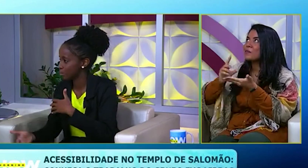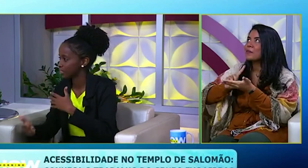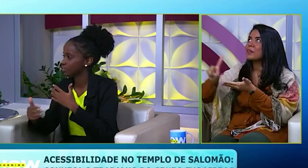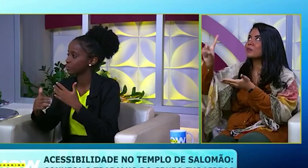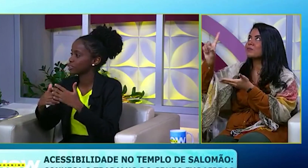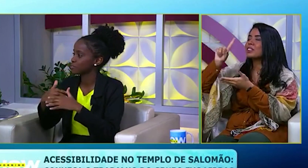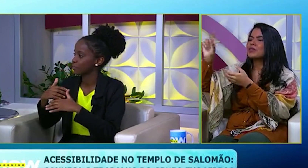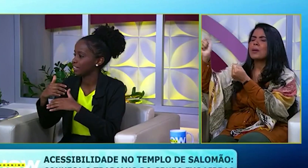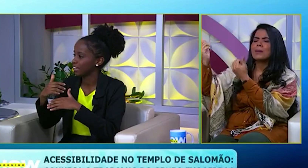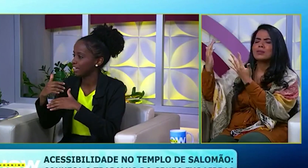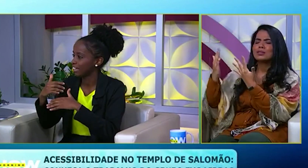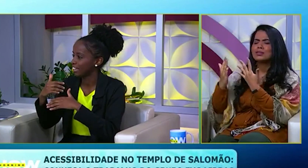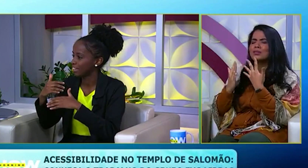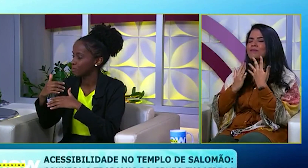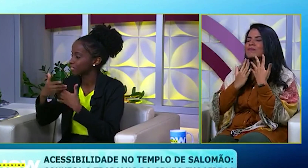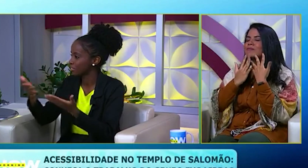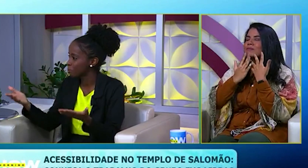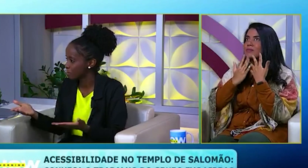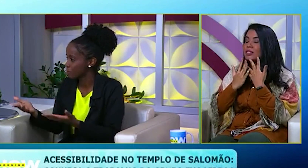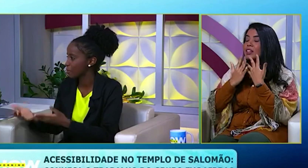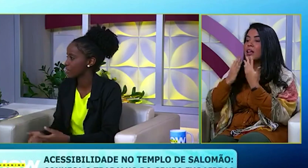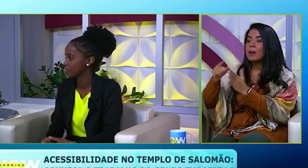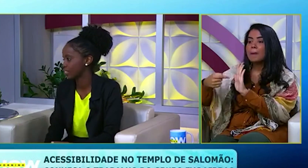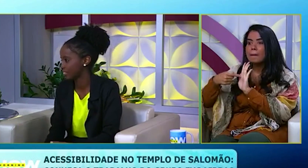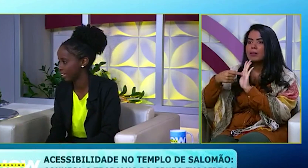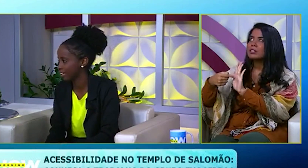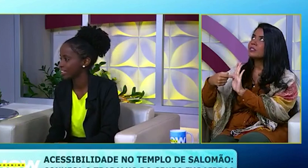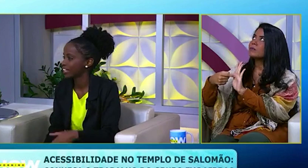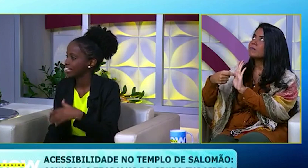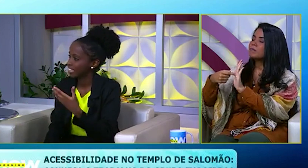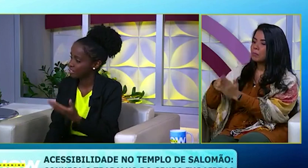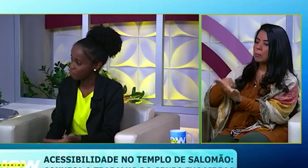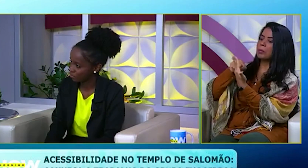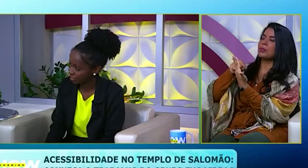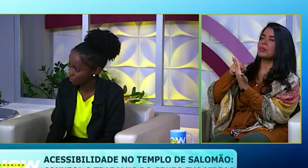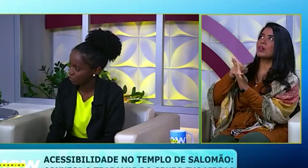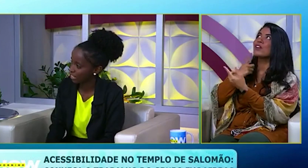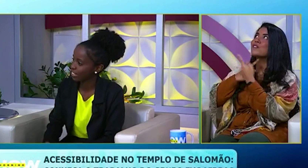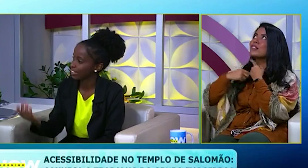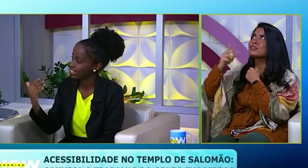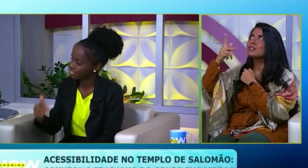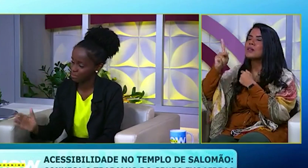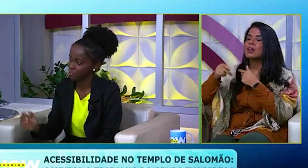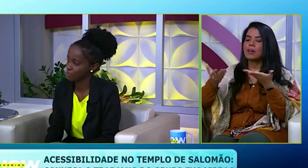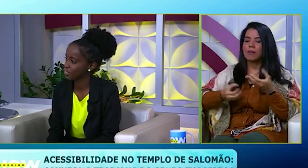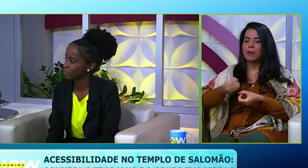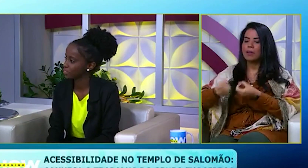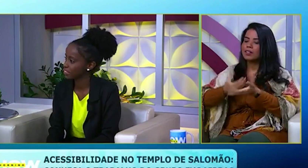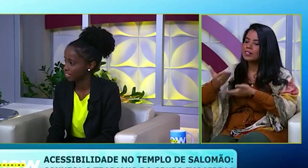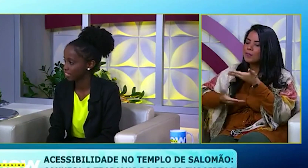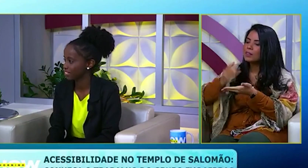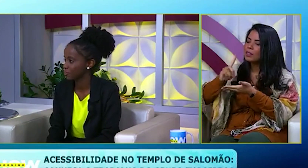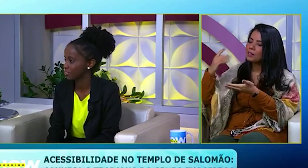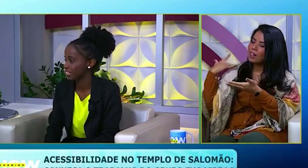abençoando, Deus foi mostrando para mim qual era a vontade dEle. E ali eu fui levantar da obreira, E tenho servido a